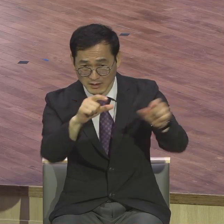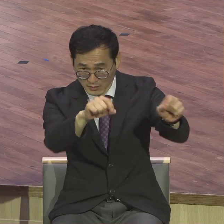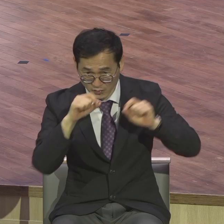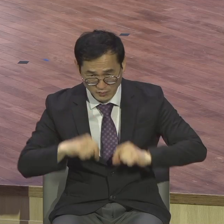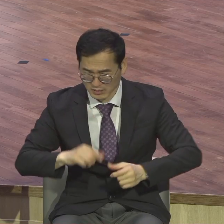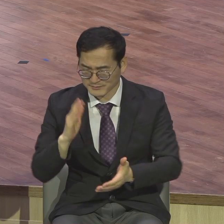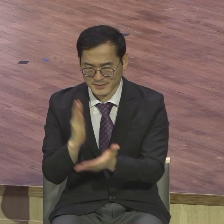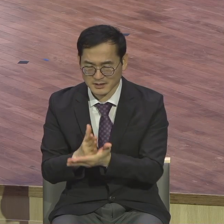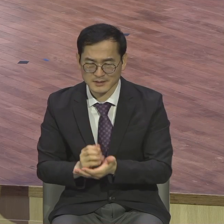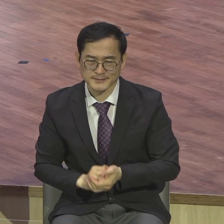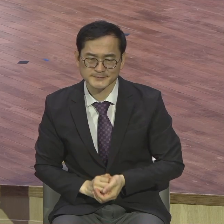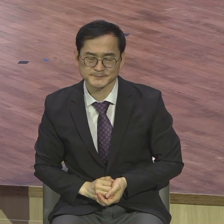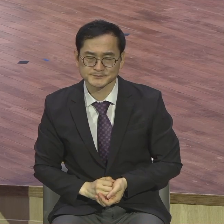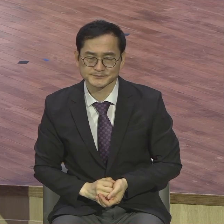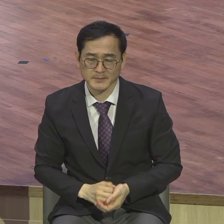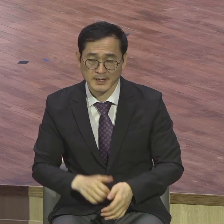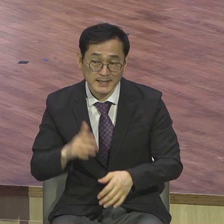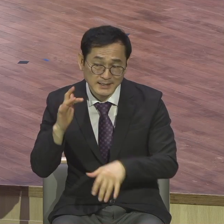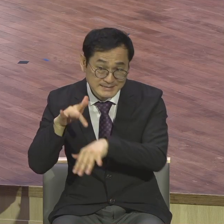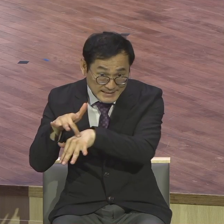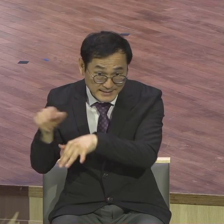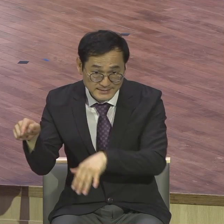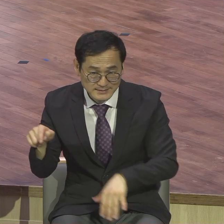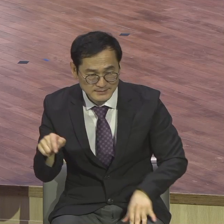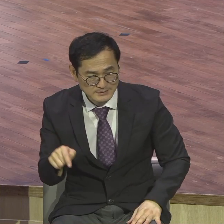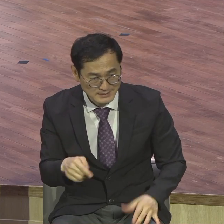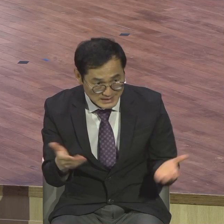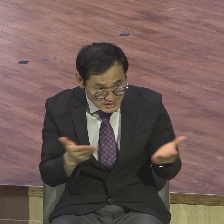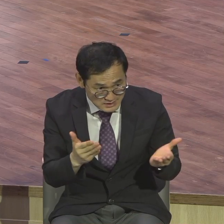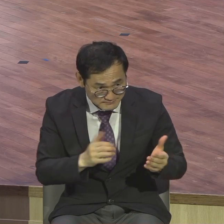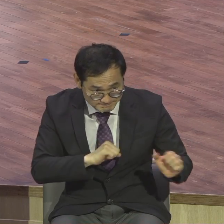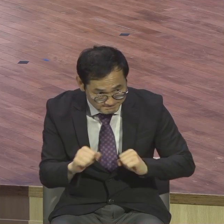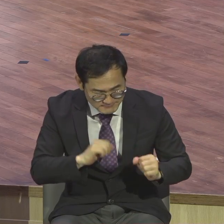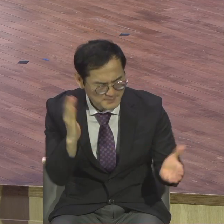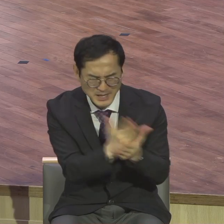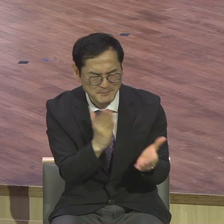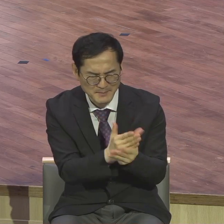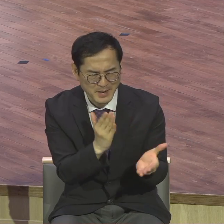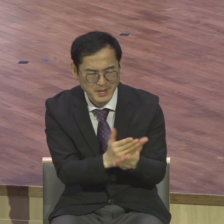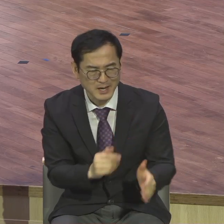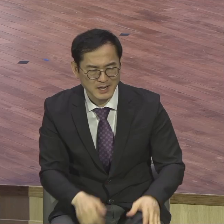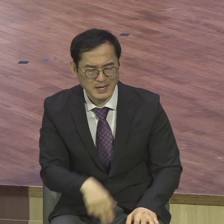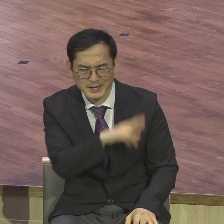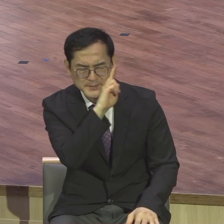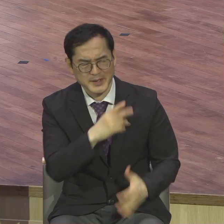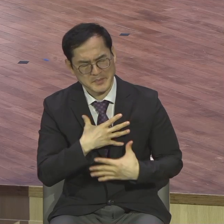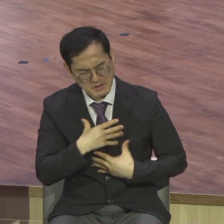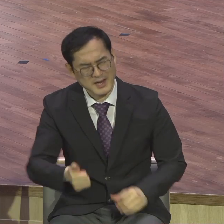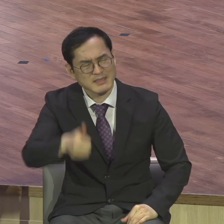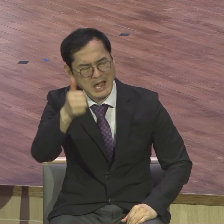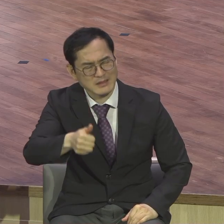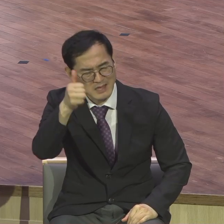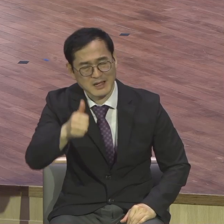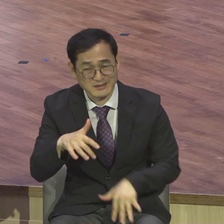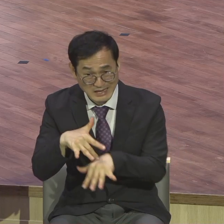다양한 통으로 뭐요 무사 아닐주의 좋은기 좋은거야